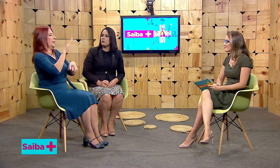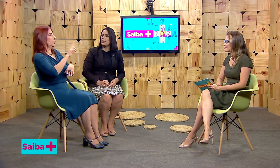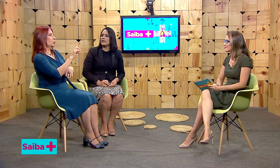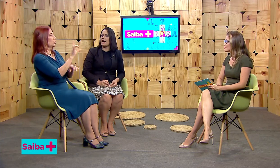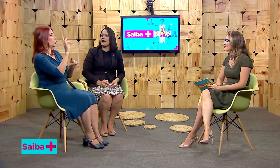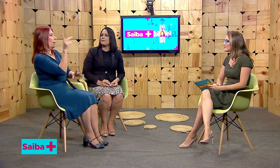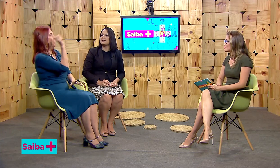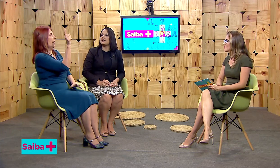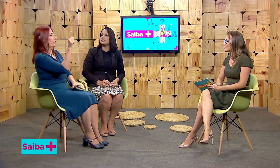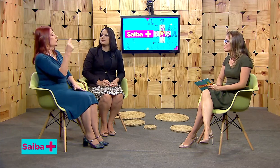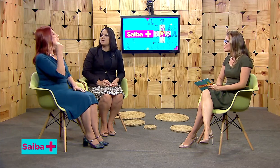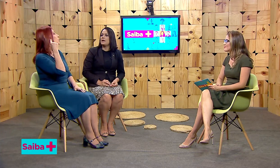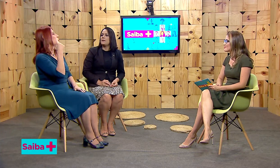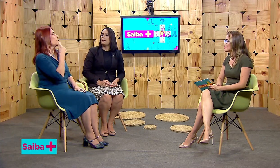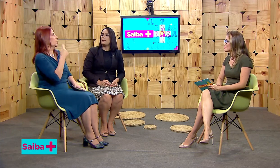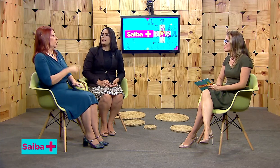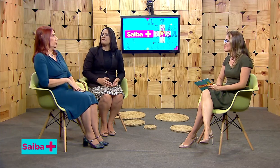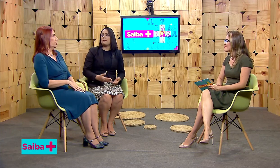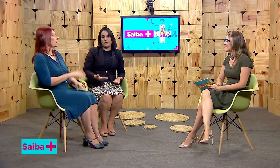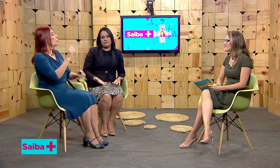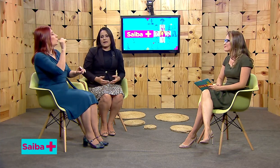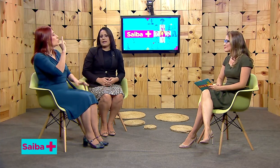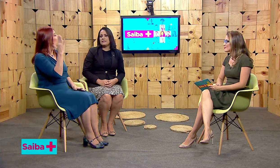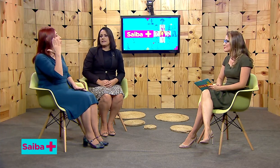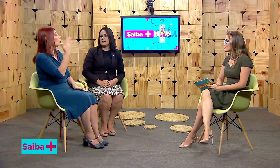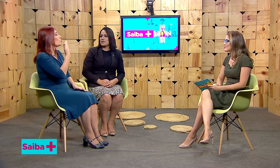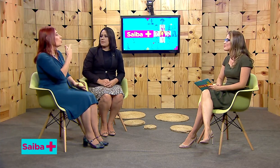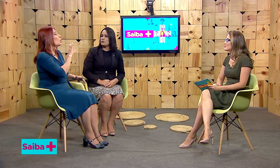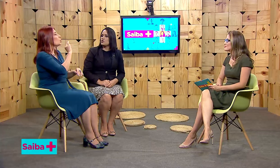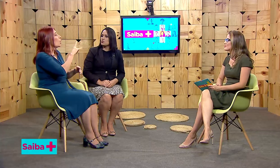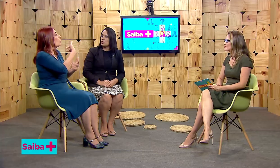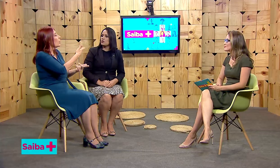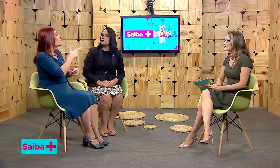comunicar, mas eles preferem serem chamados de surdos.